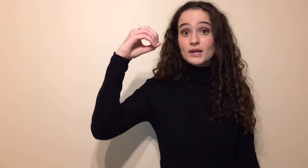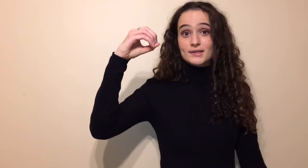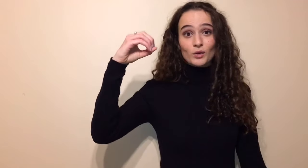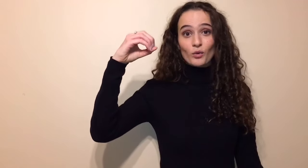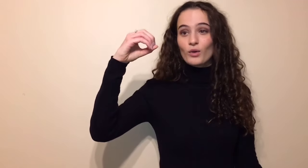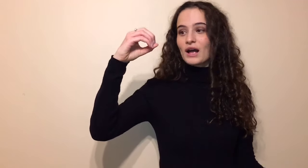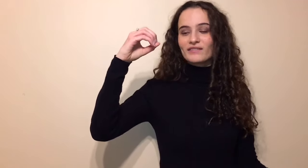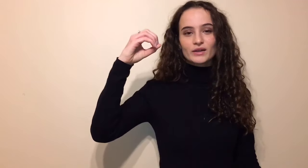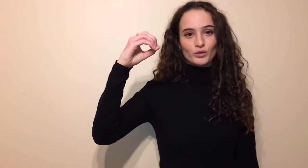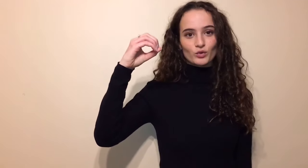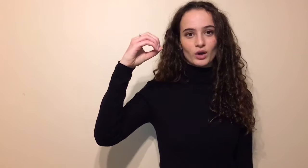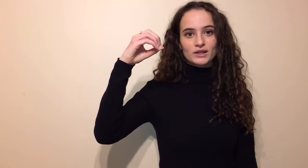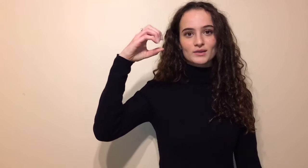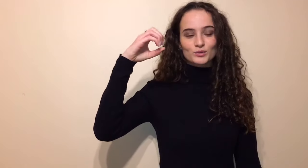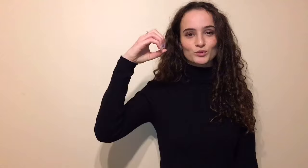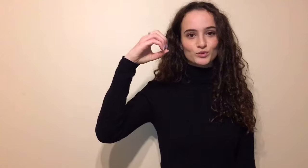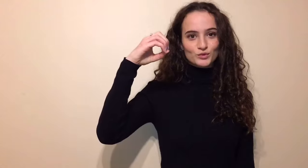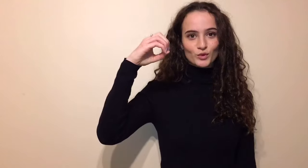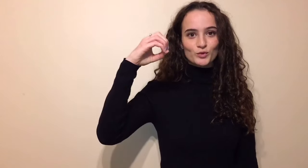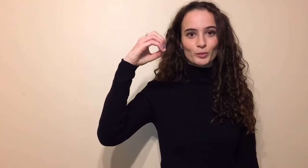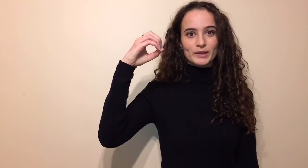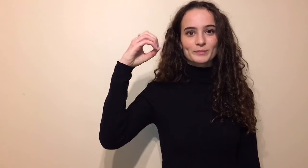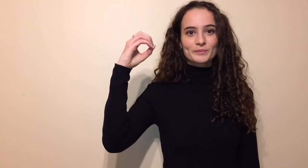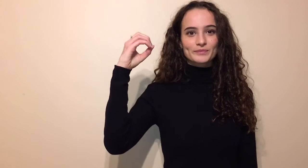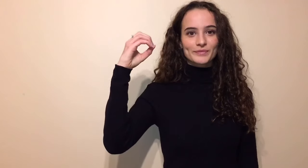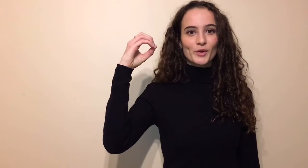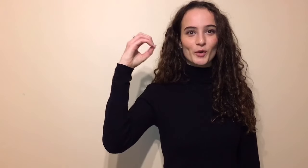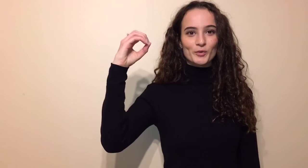un 0, avec vos doigts qui sont tous recourbés. O.